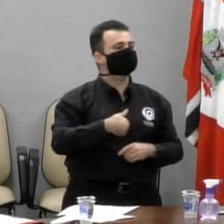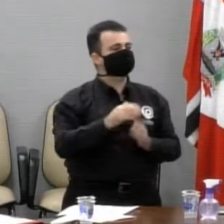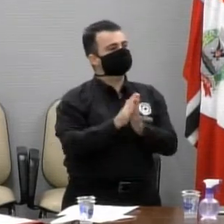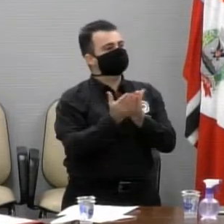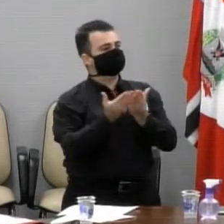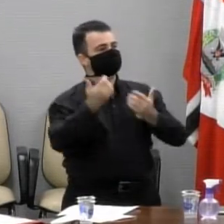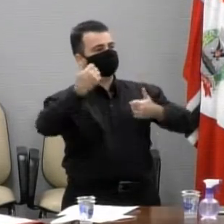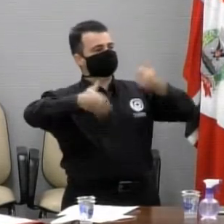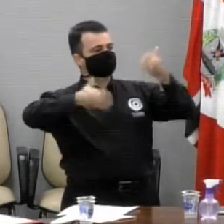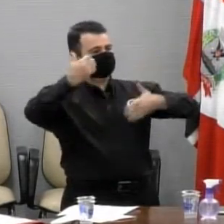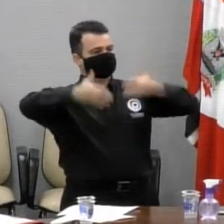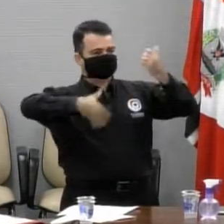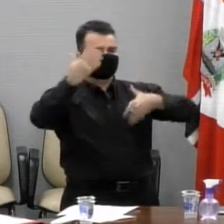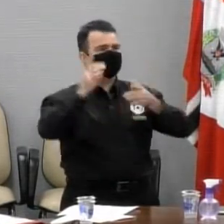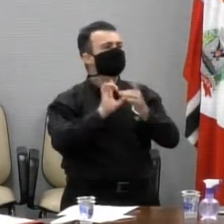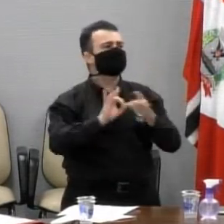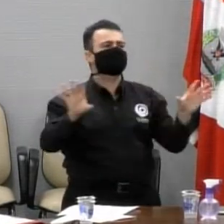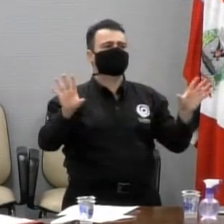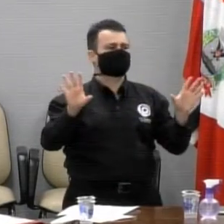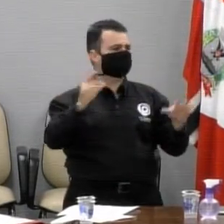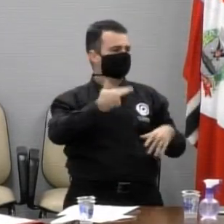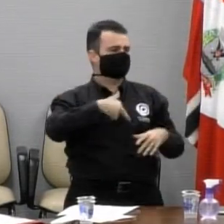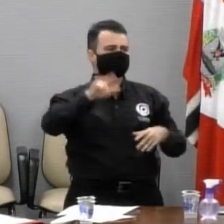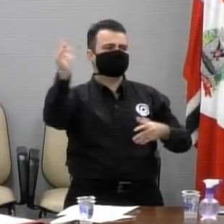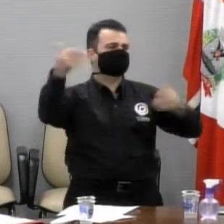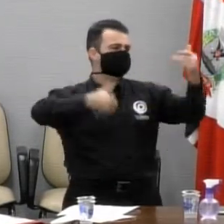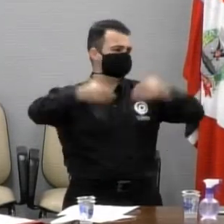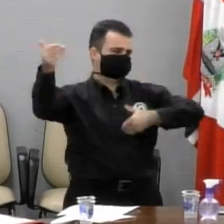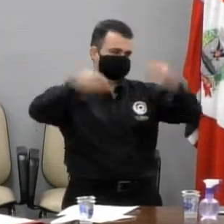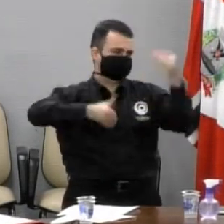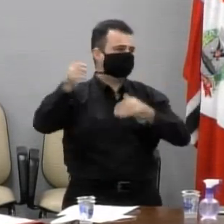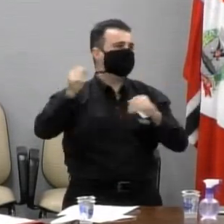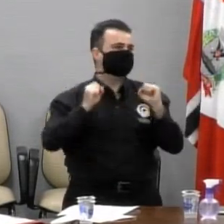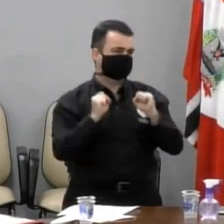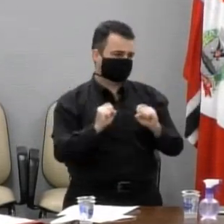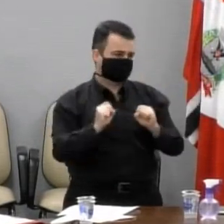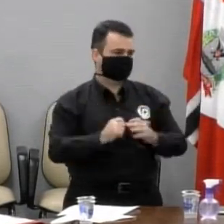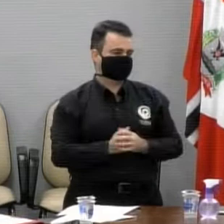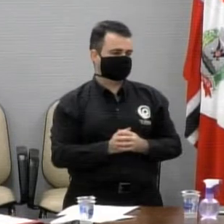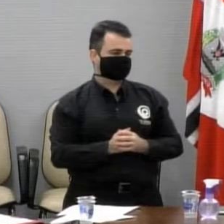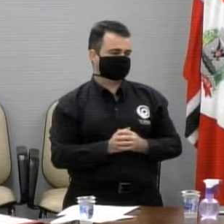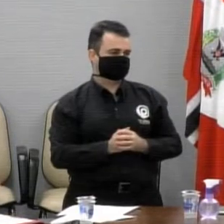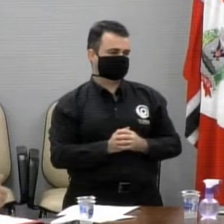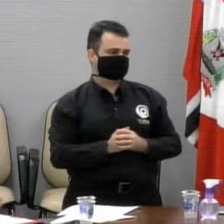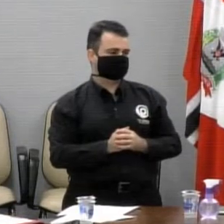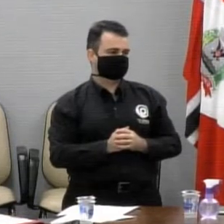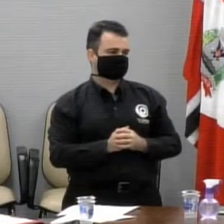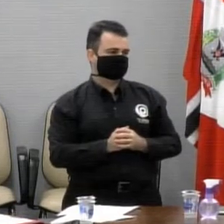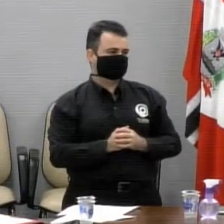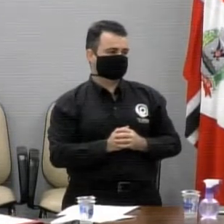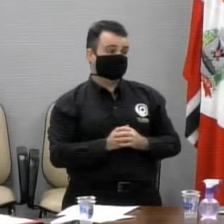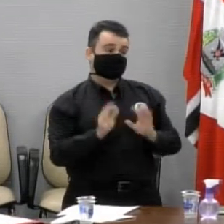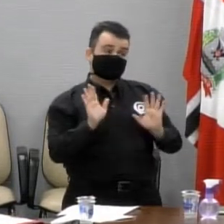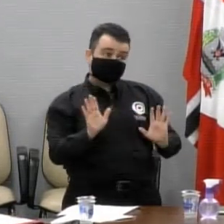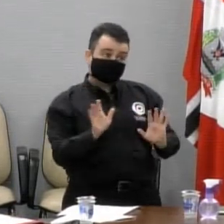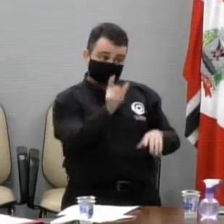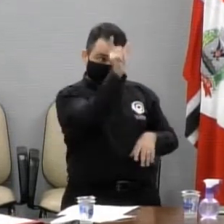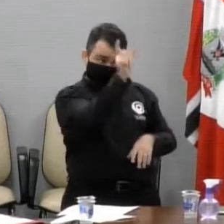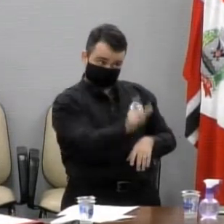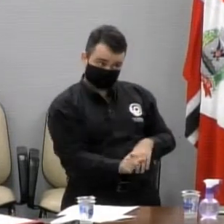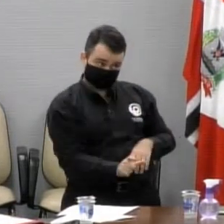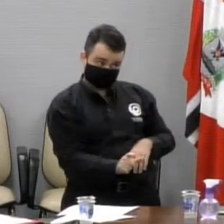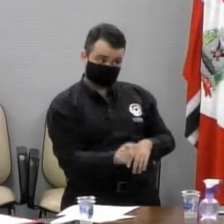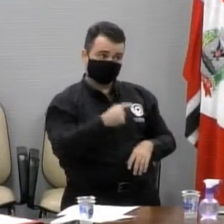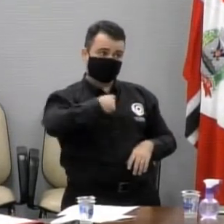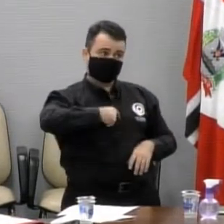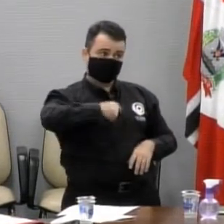um espaço aberto a todos ali, muito democrático, mas apesar desse carinho que nutro pelo